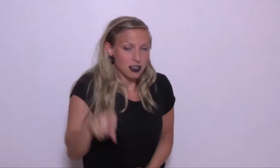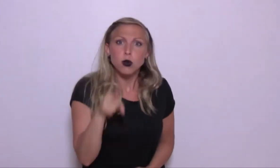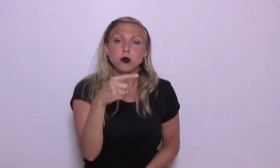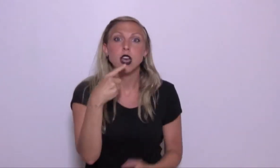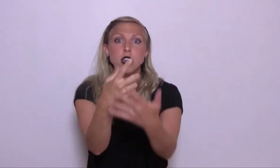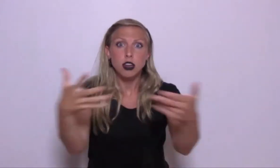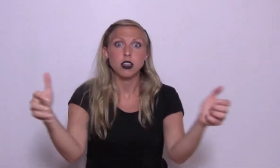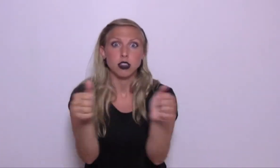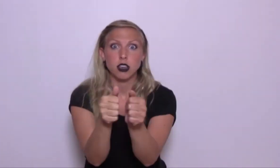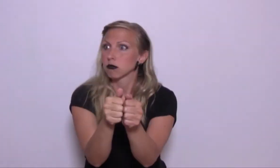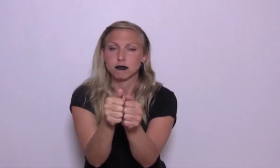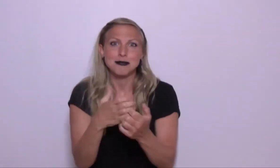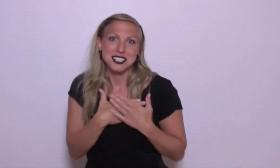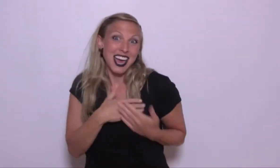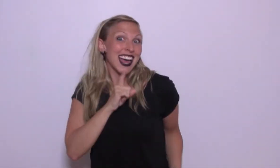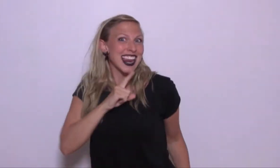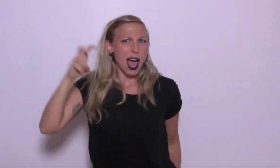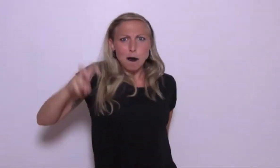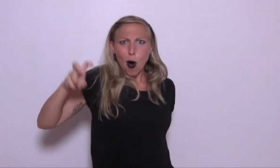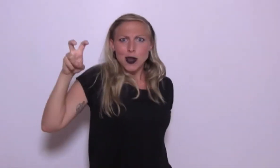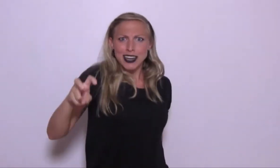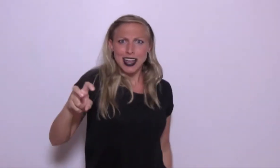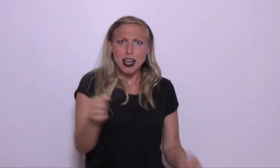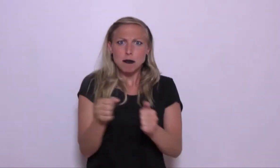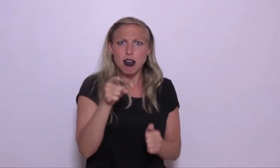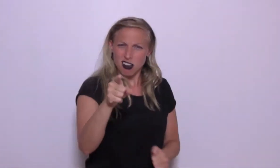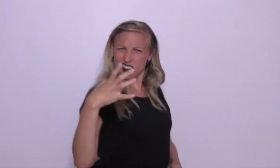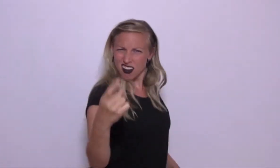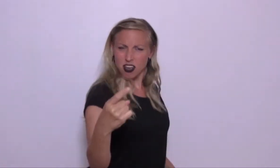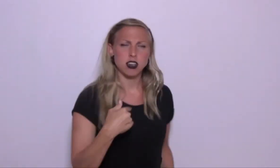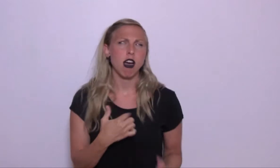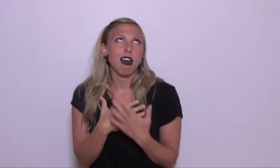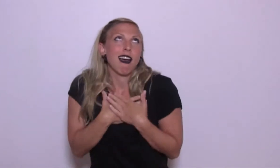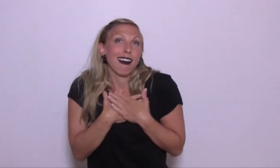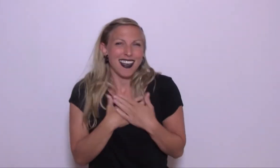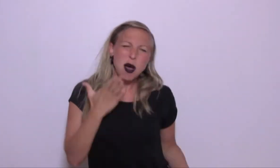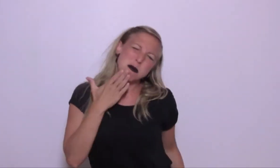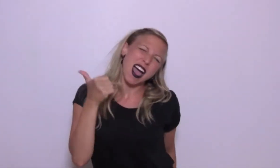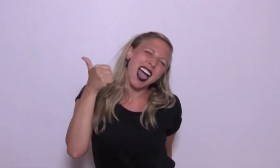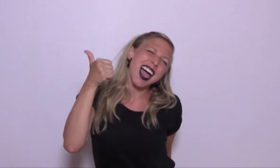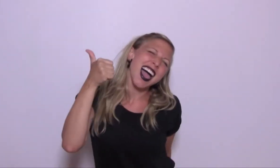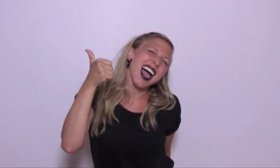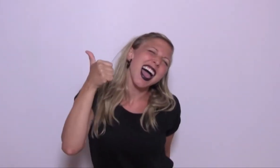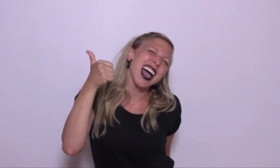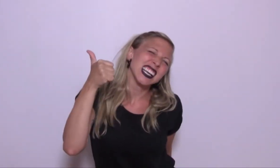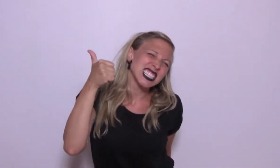Du ser ingenting, min kära lilla borgnyn För du är den jag gillar bäst